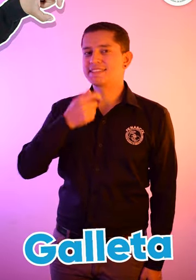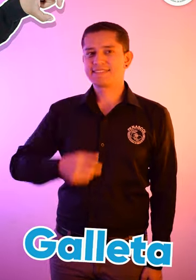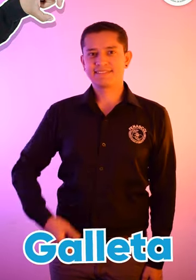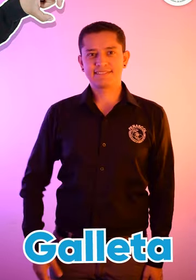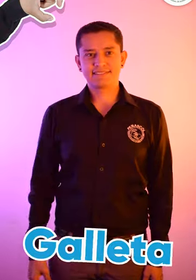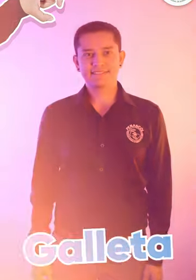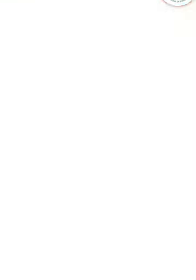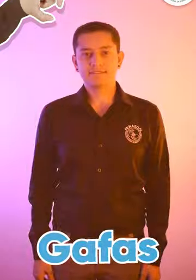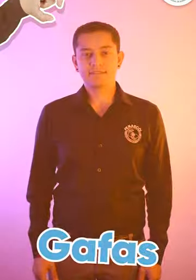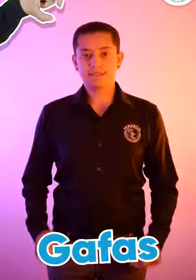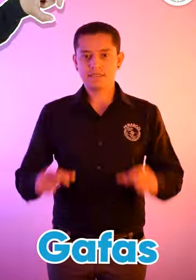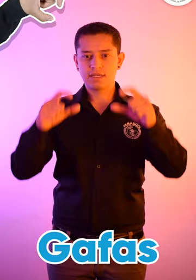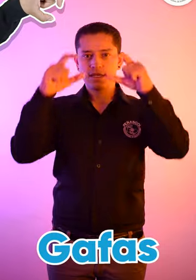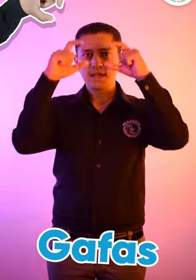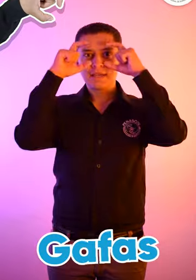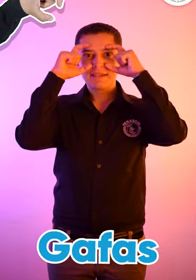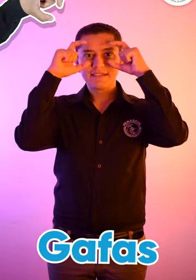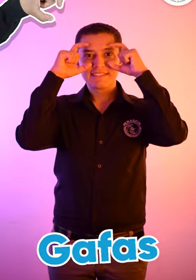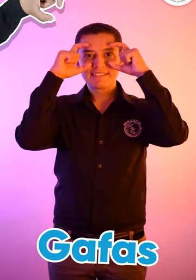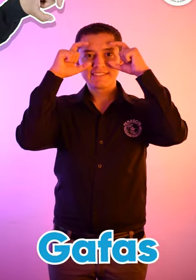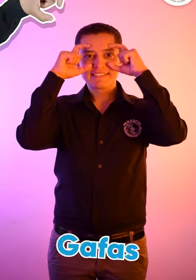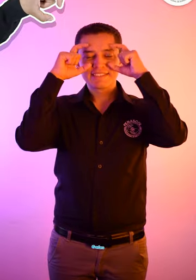gafas